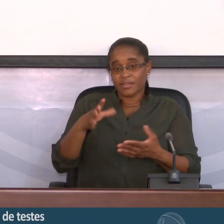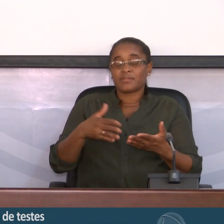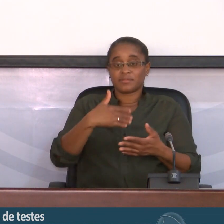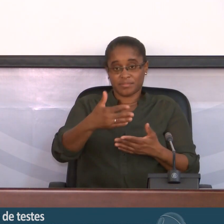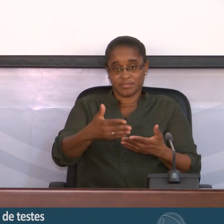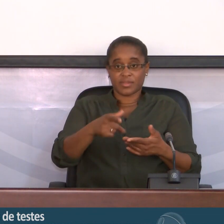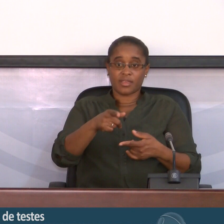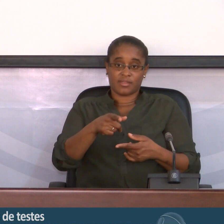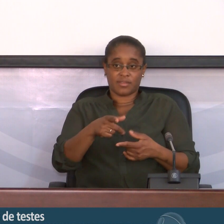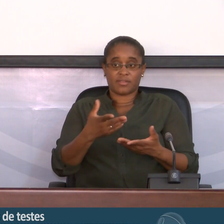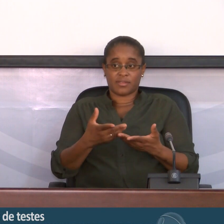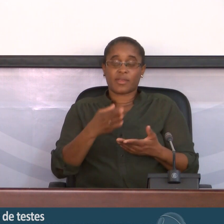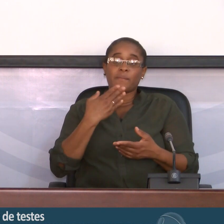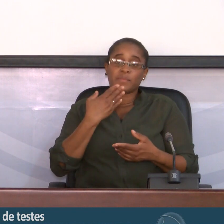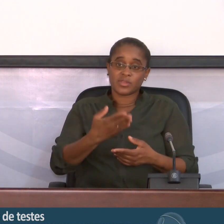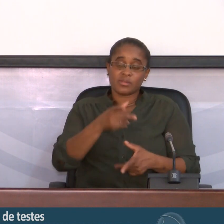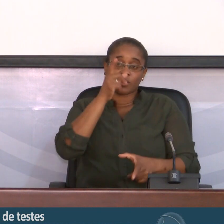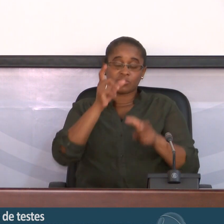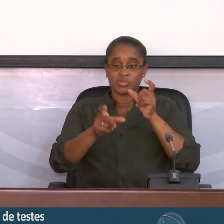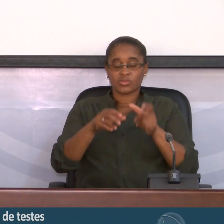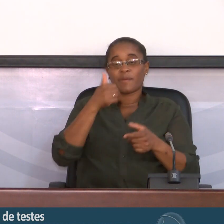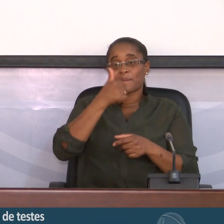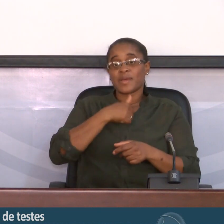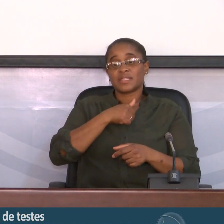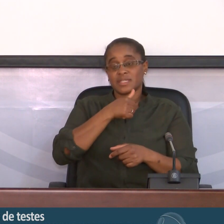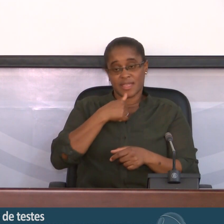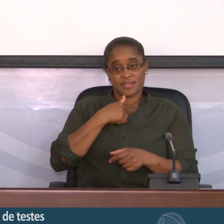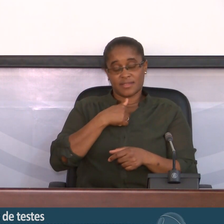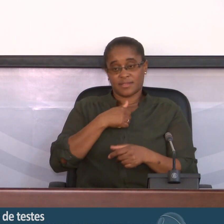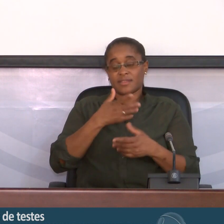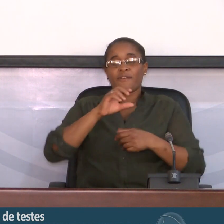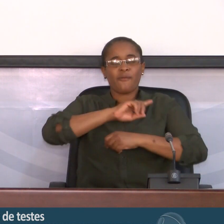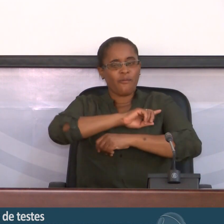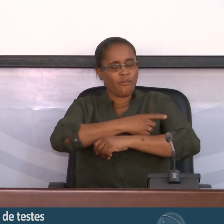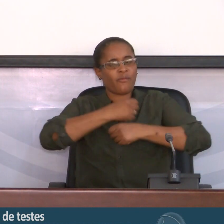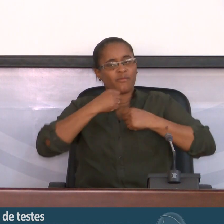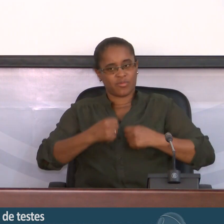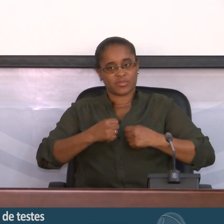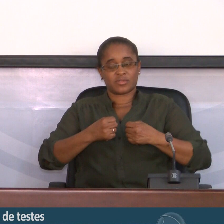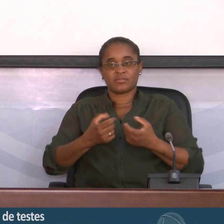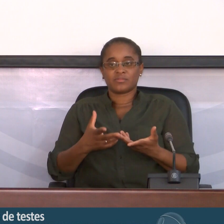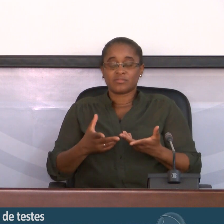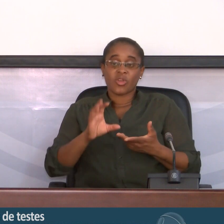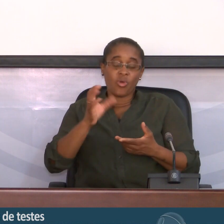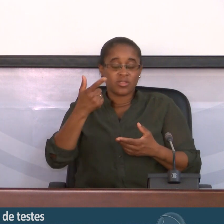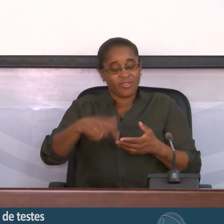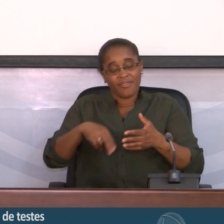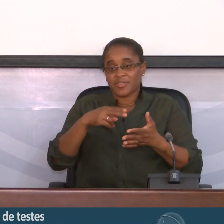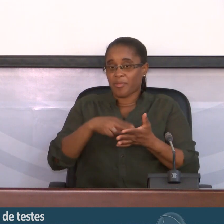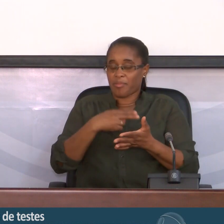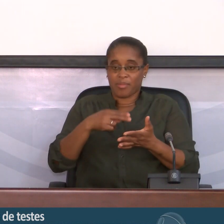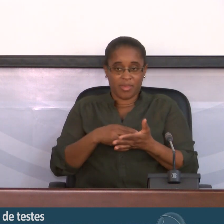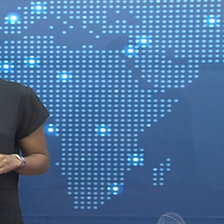pedimos às pessoas paciência e coragem enquanto estão à espera